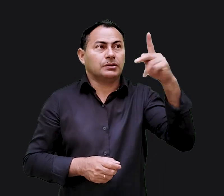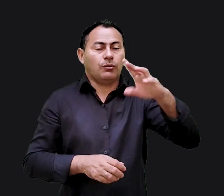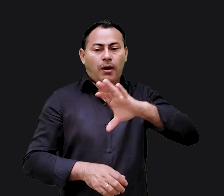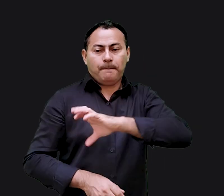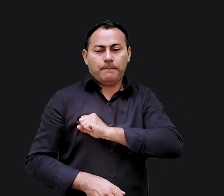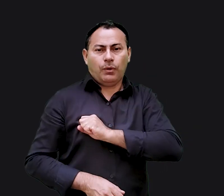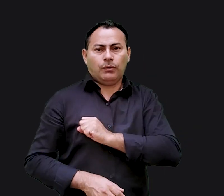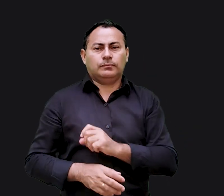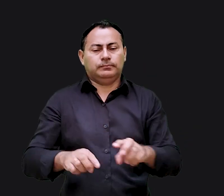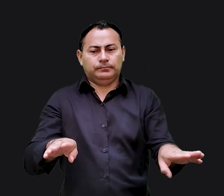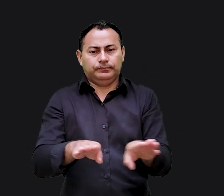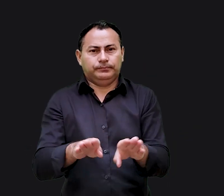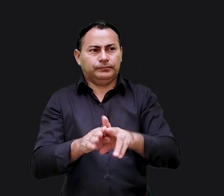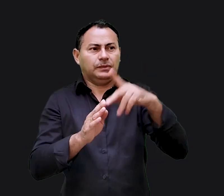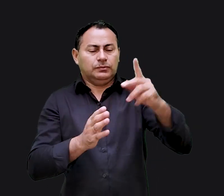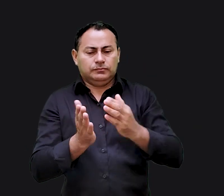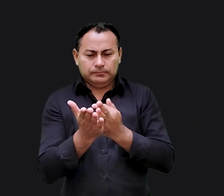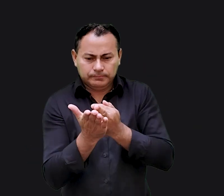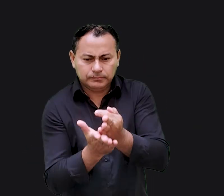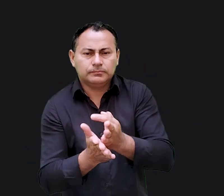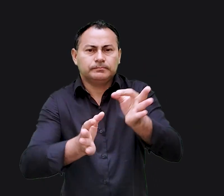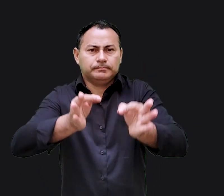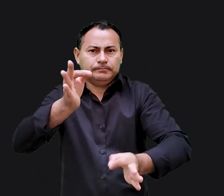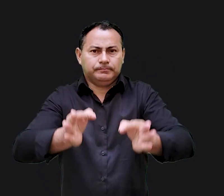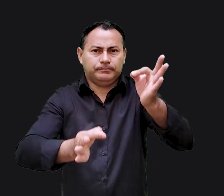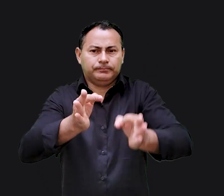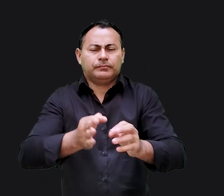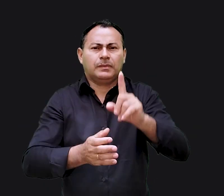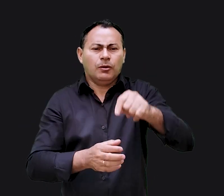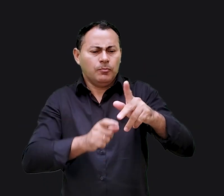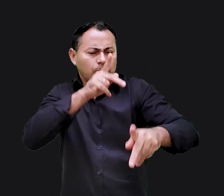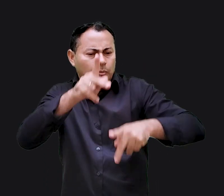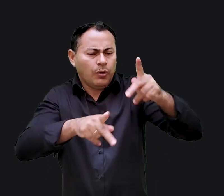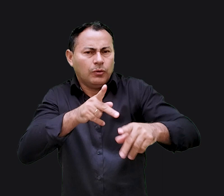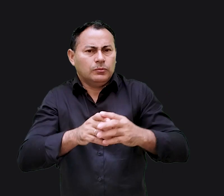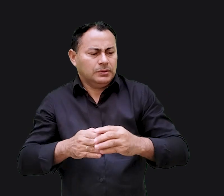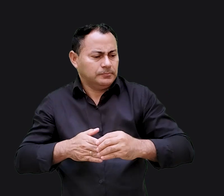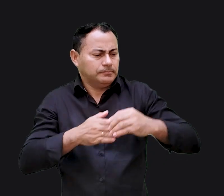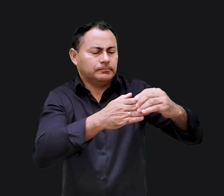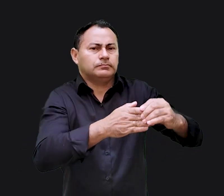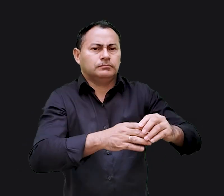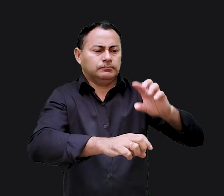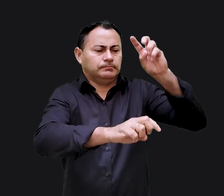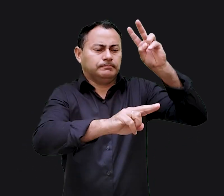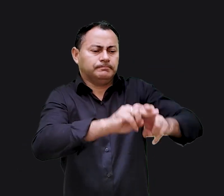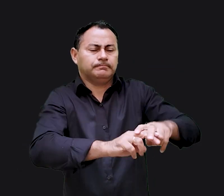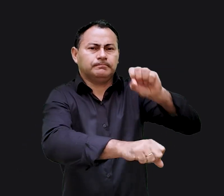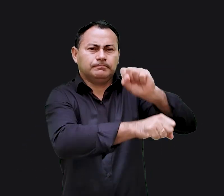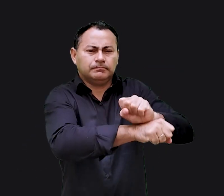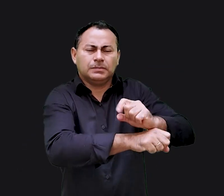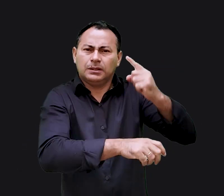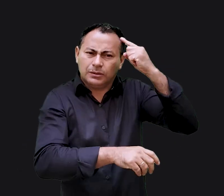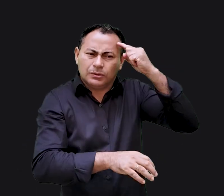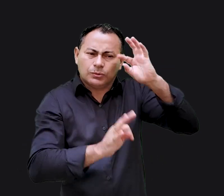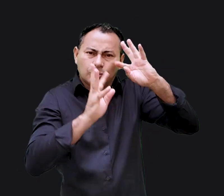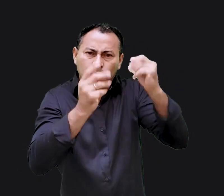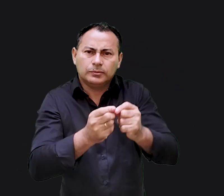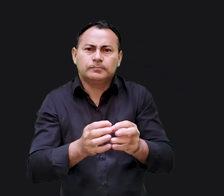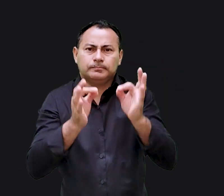através do seu amor imutável e através da sua retidão e justiça. Será que o povo não foi arrastado para o cativeiro pensando em tudo isso?